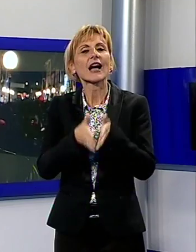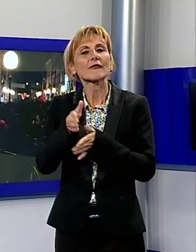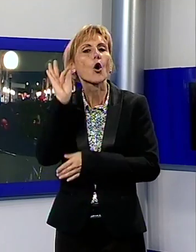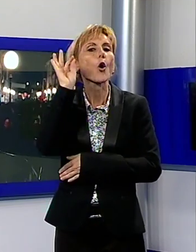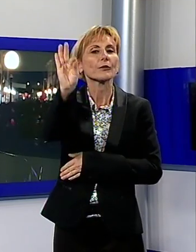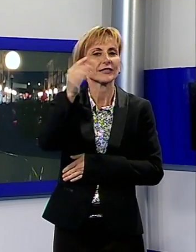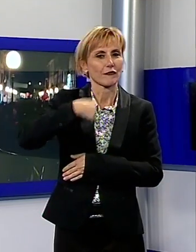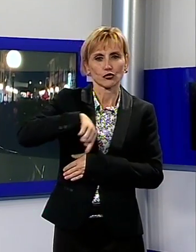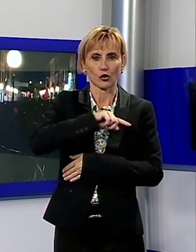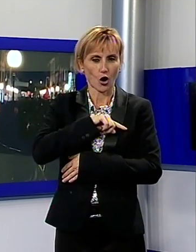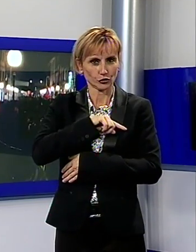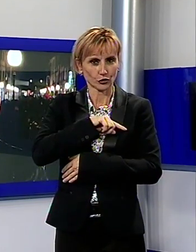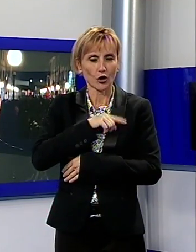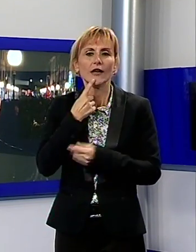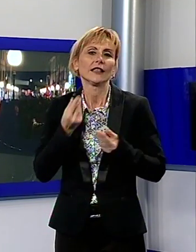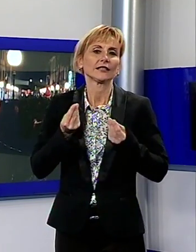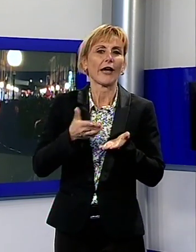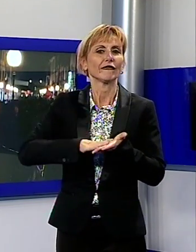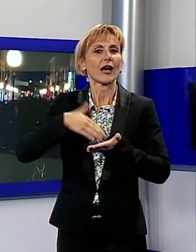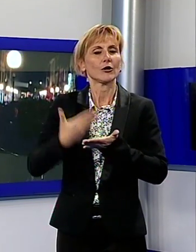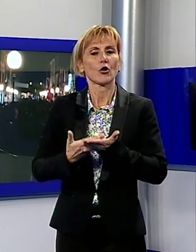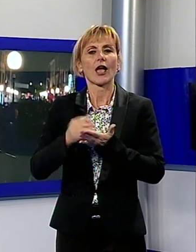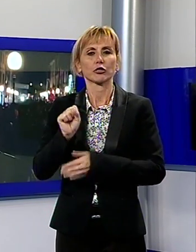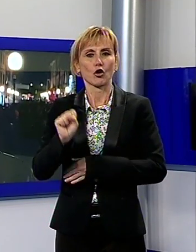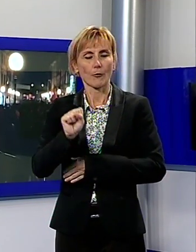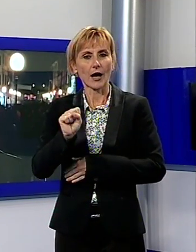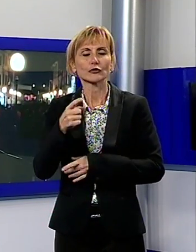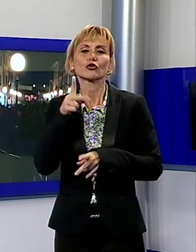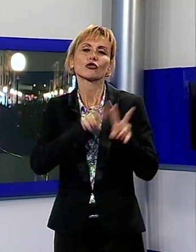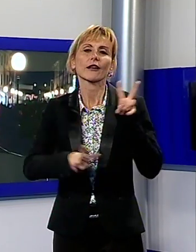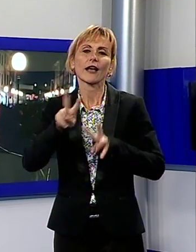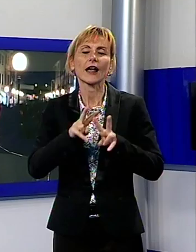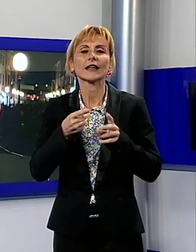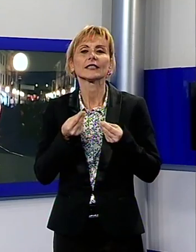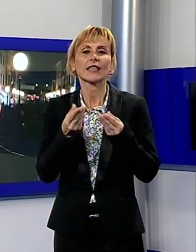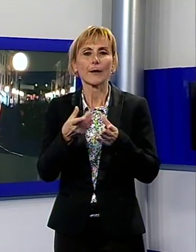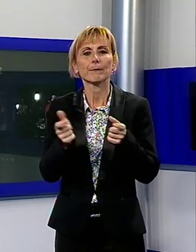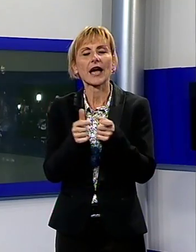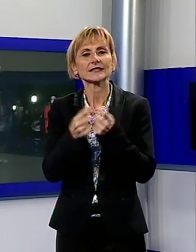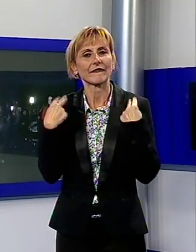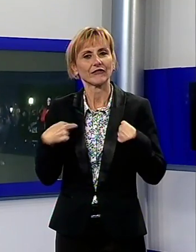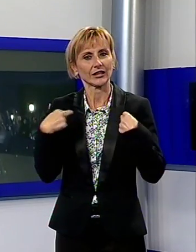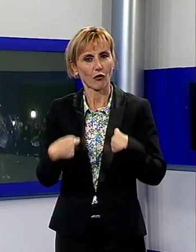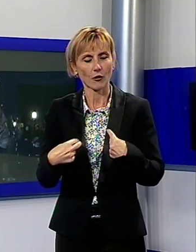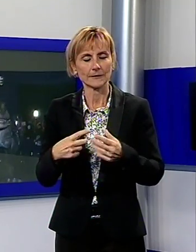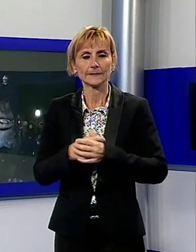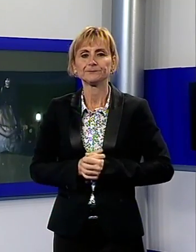il nostro scopo, ovvero valorizzare Alto Pascio e renderla sempre un paese più vivo e partecipato. La serata è stata organizzata da